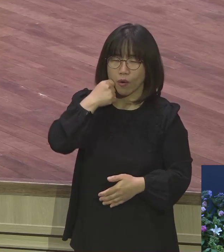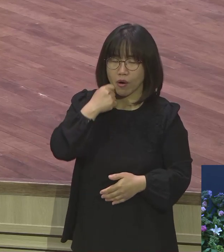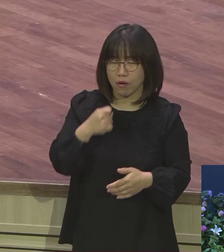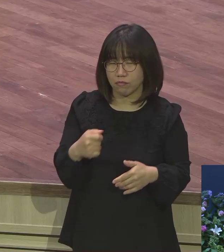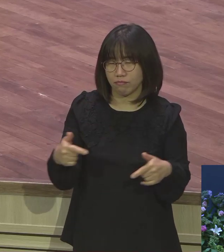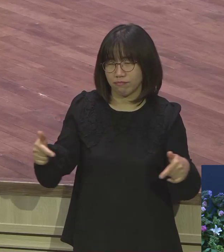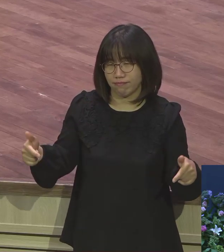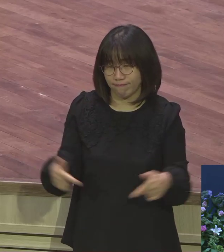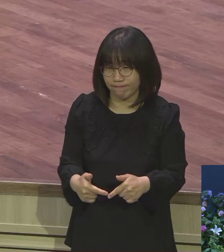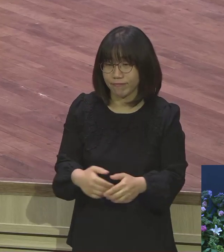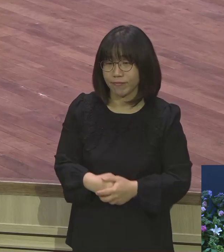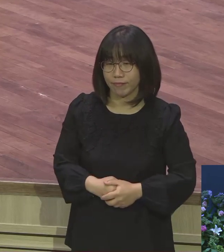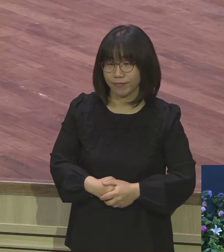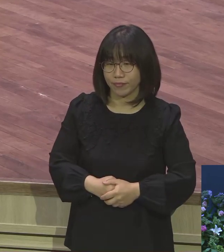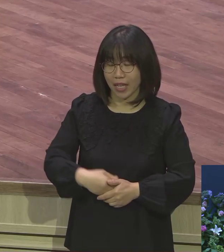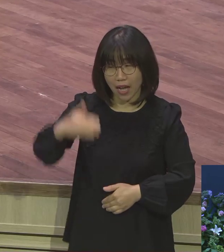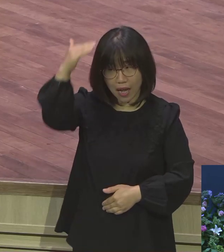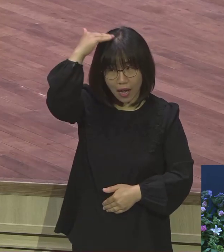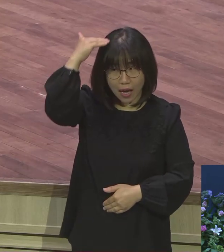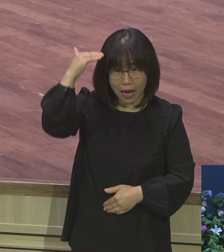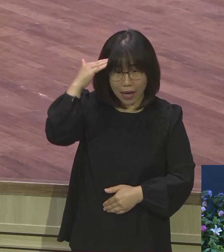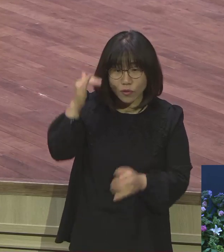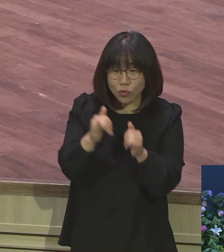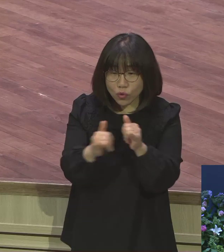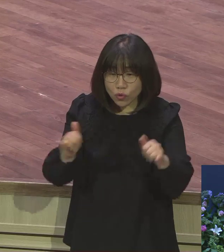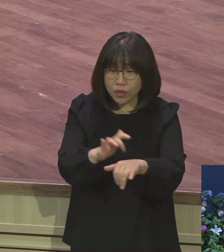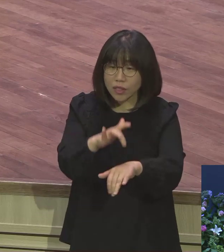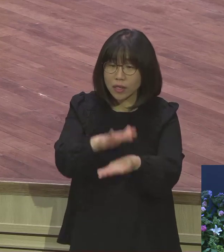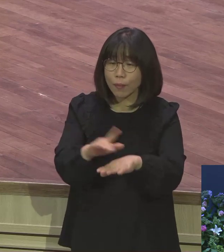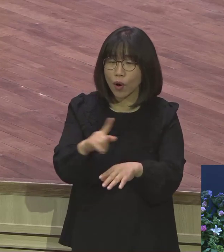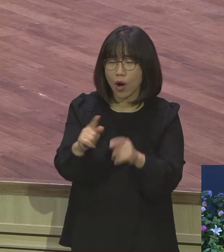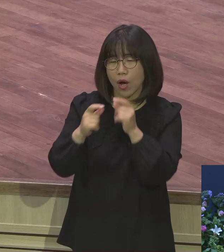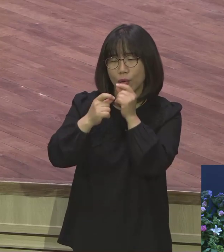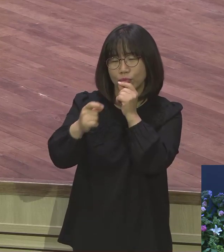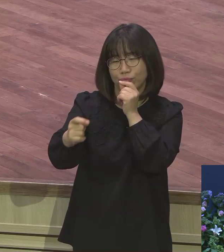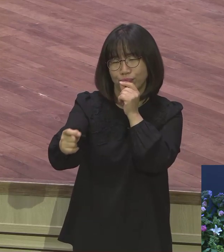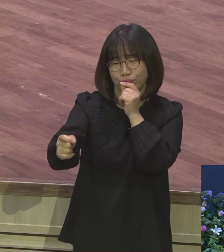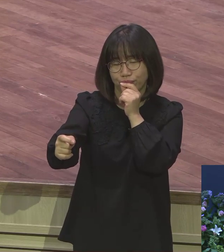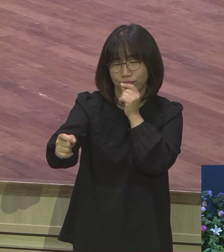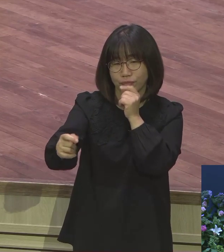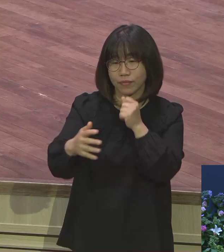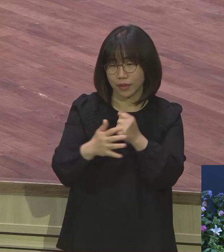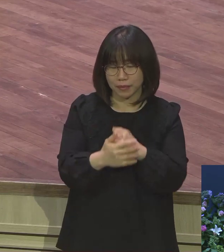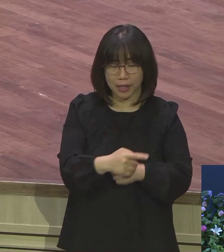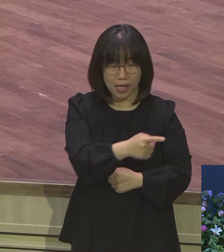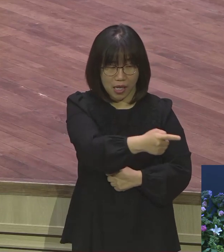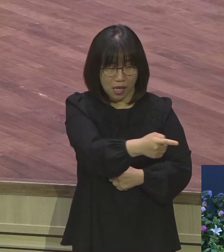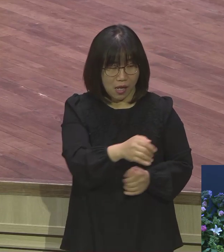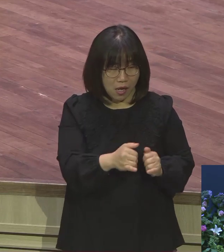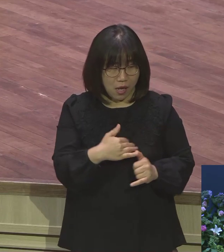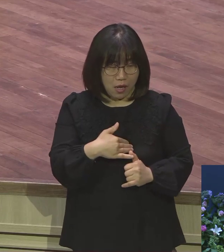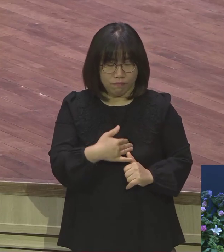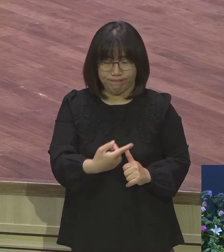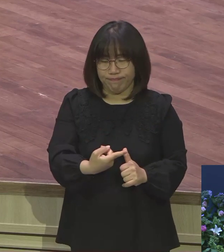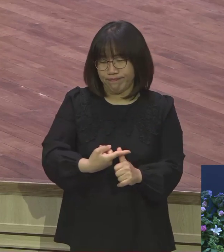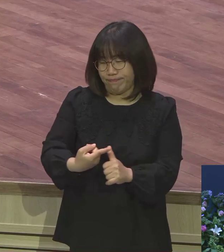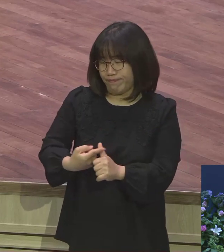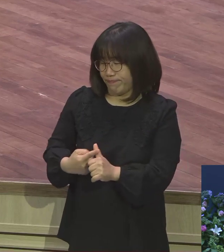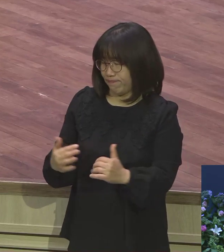문화예요. 그러니까 남이 나를 어떻게 평가할 거냐. 말